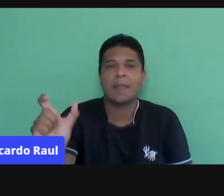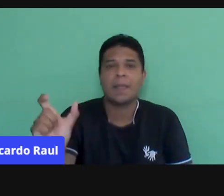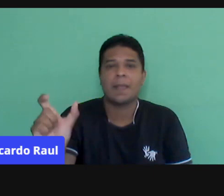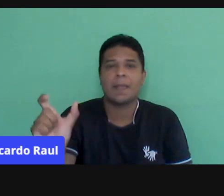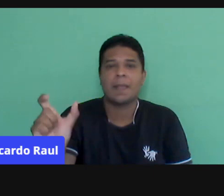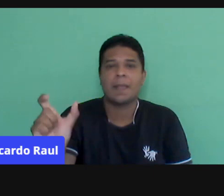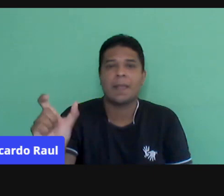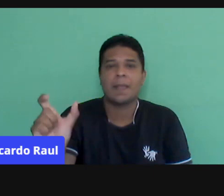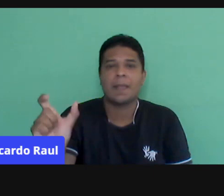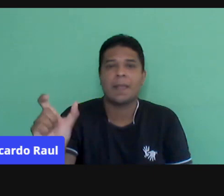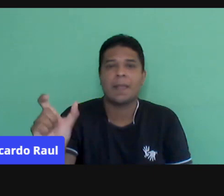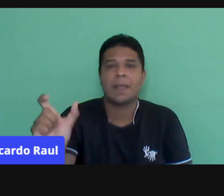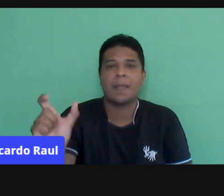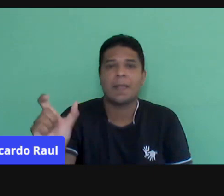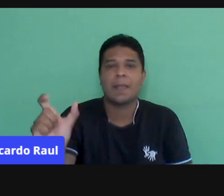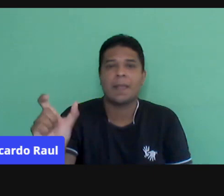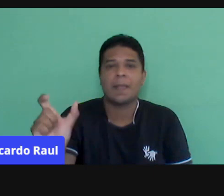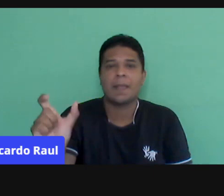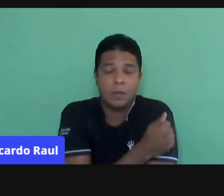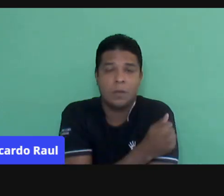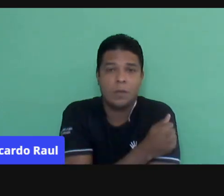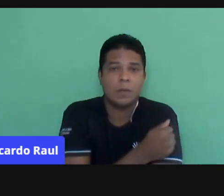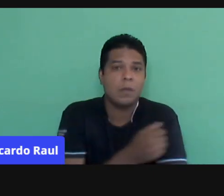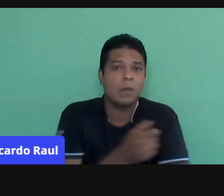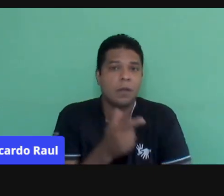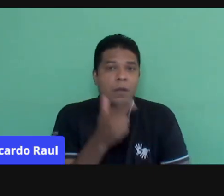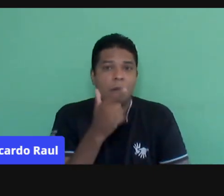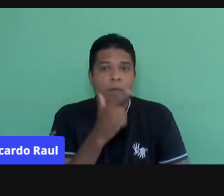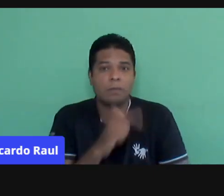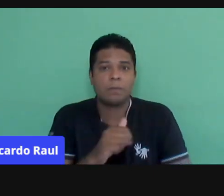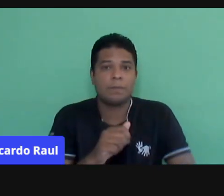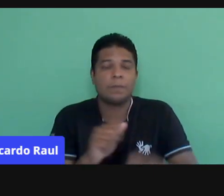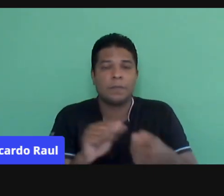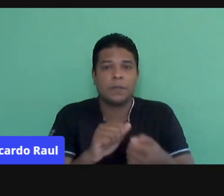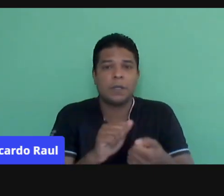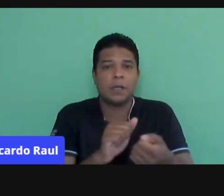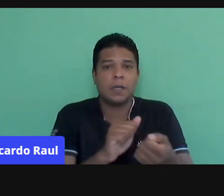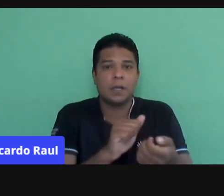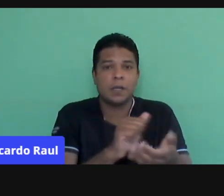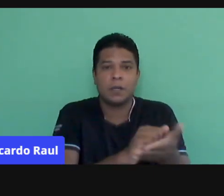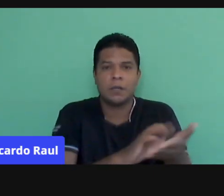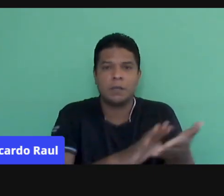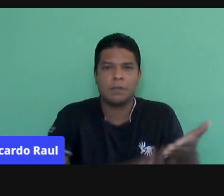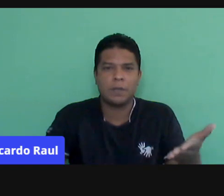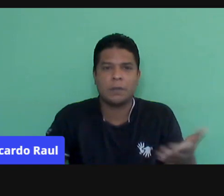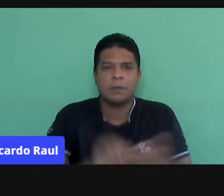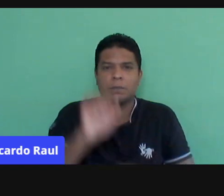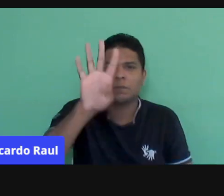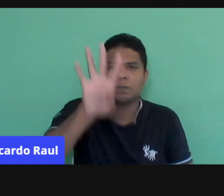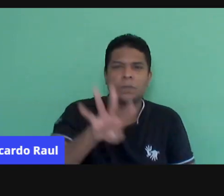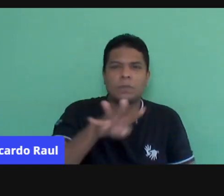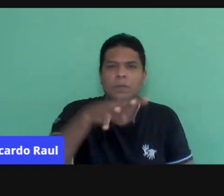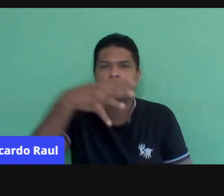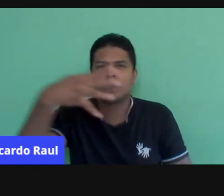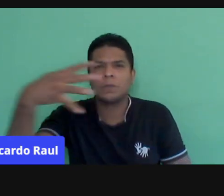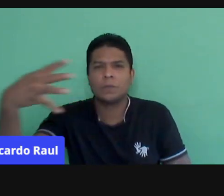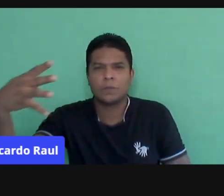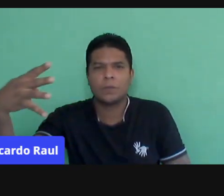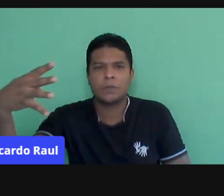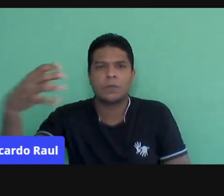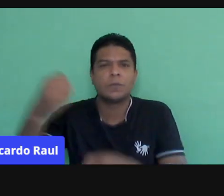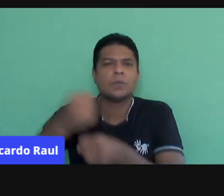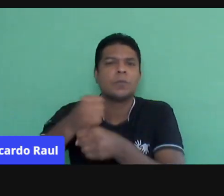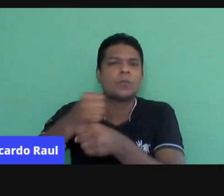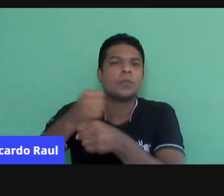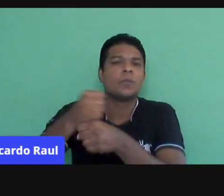Oriente-se ao mundo para que ele consiga fazer uma atividade que envolva o calendário. Quais são os meses do ano? Ele nunca parou para